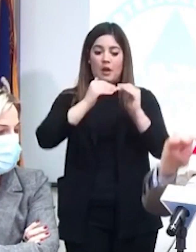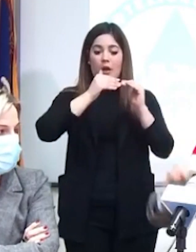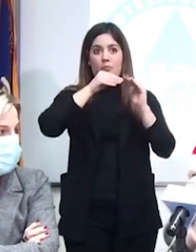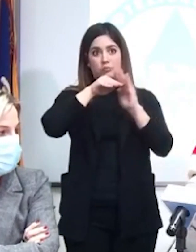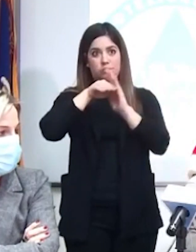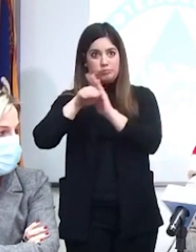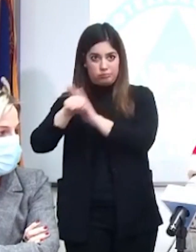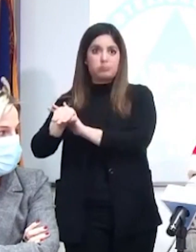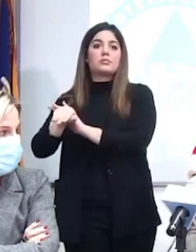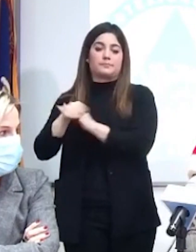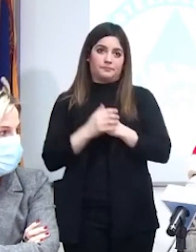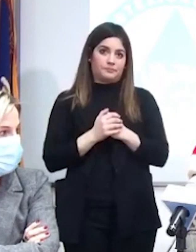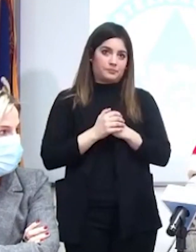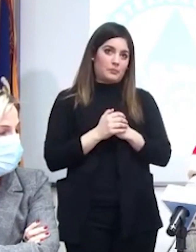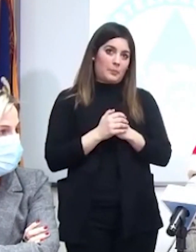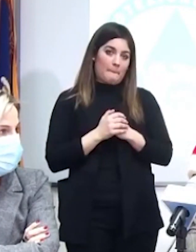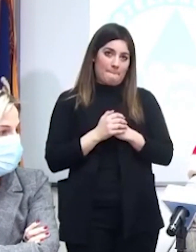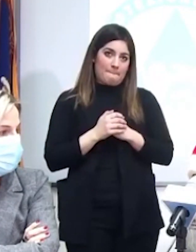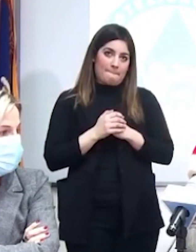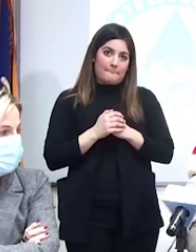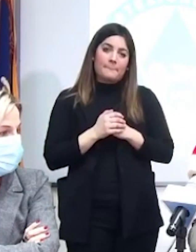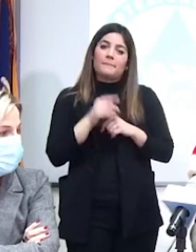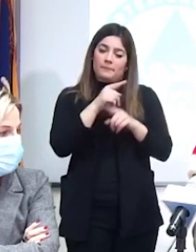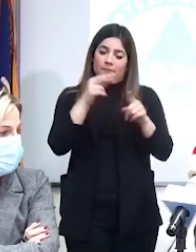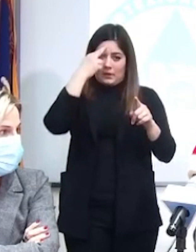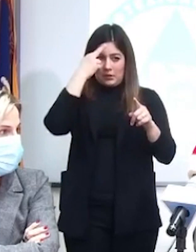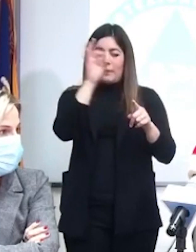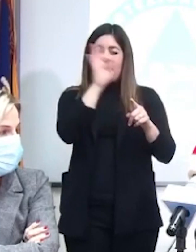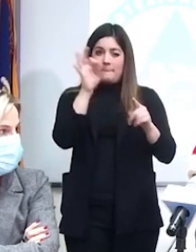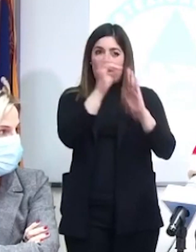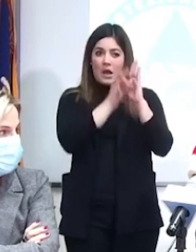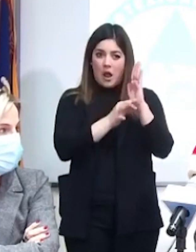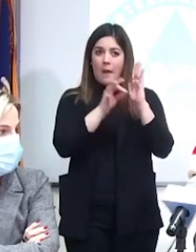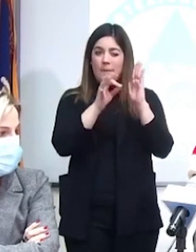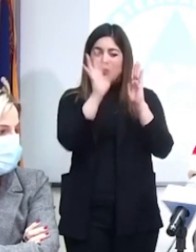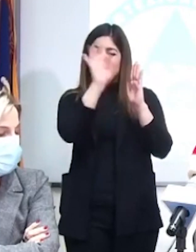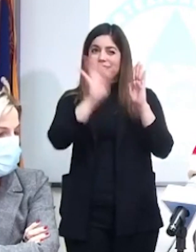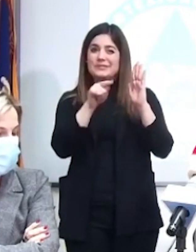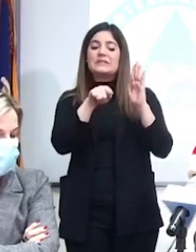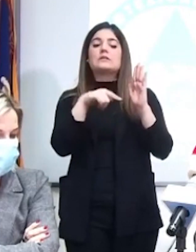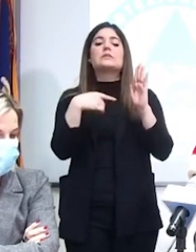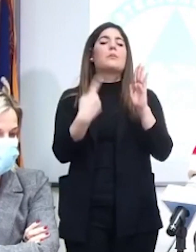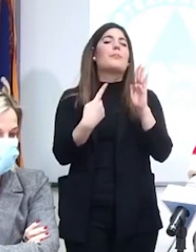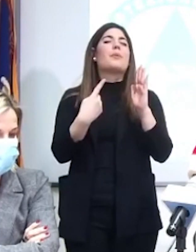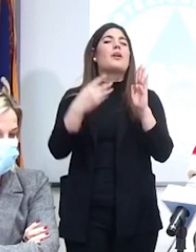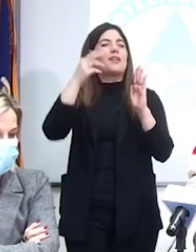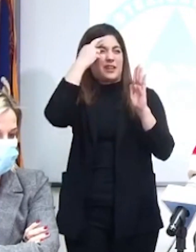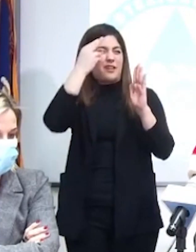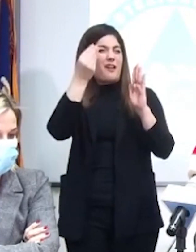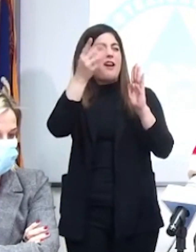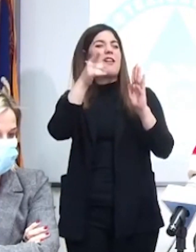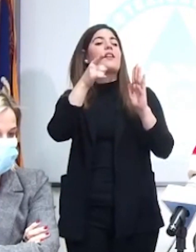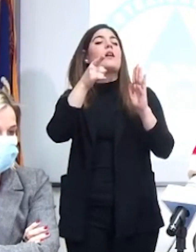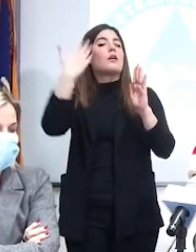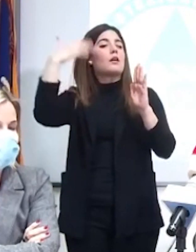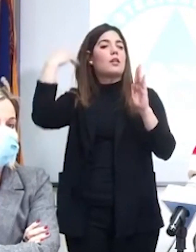Vi ricordate che quando si parlava del parametro di un'incidenza che poi è stato scartato perché non uniforme e perché è strettamente correlato il